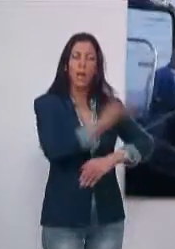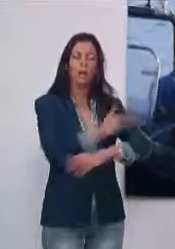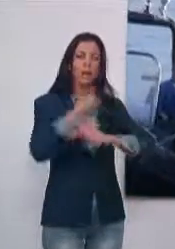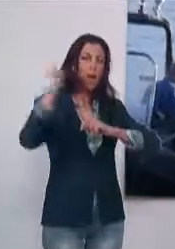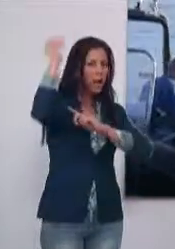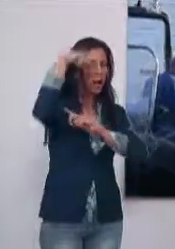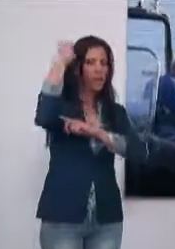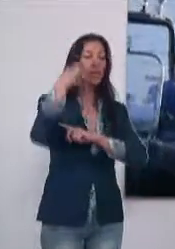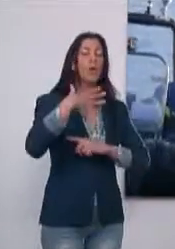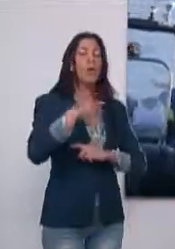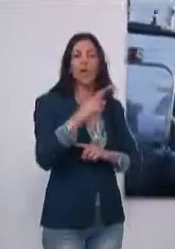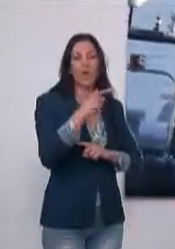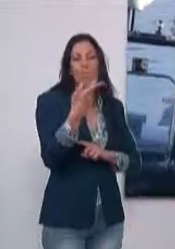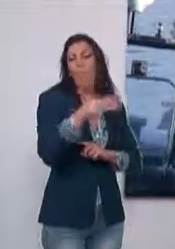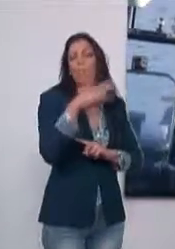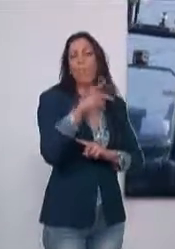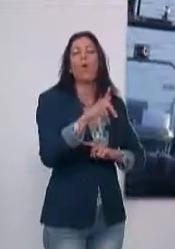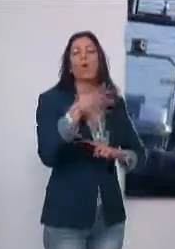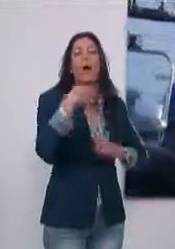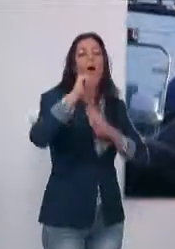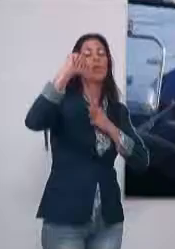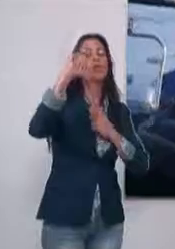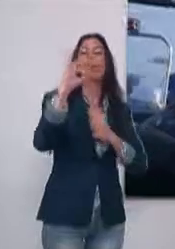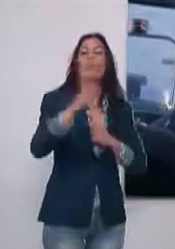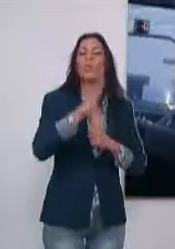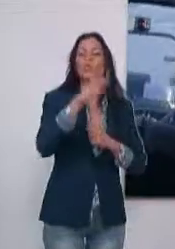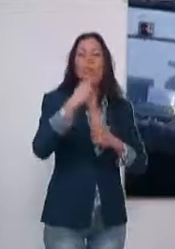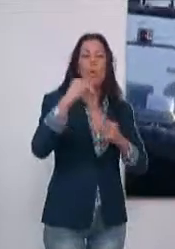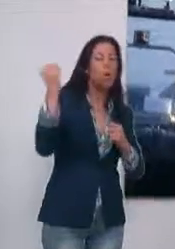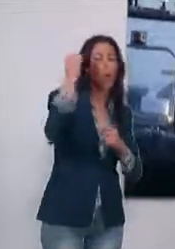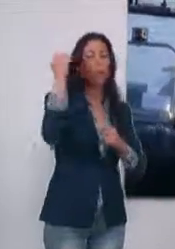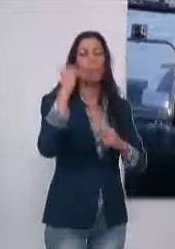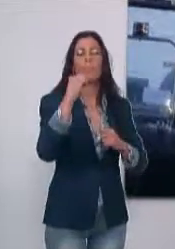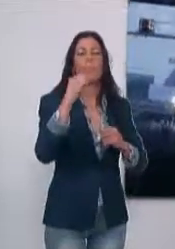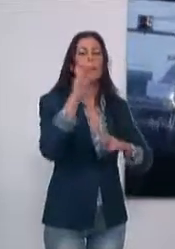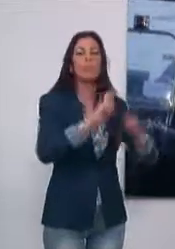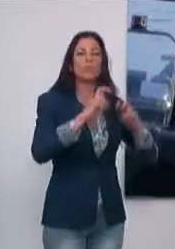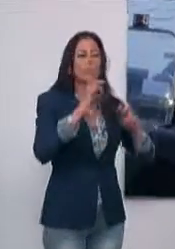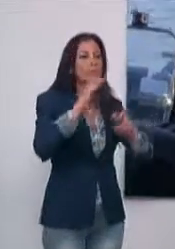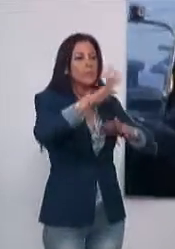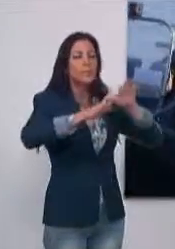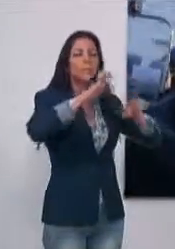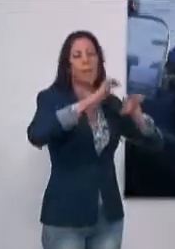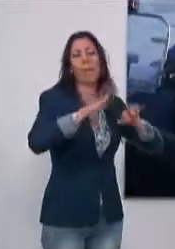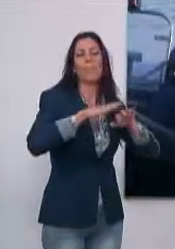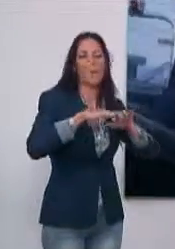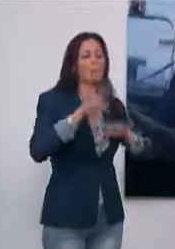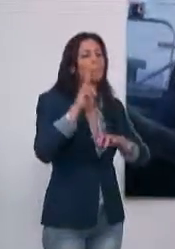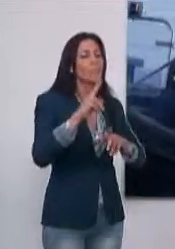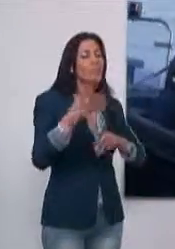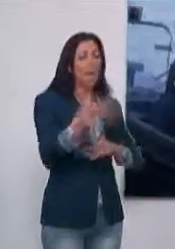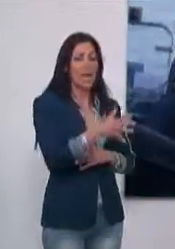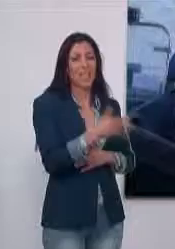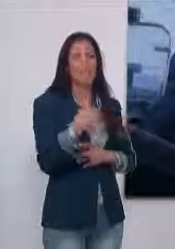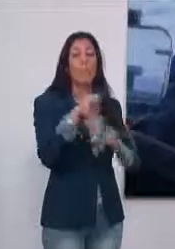y una camiseta en la cabeza por lo que se presume que pudo morir ahogado o a consecuencia de un golpe cuando intentaba alcanzar